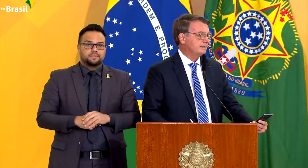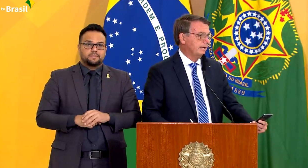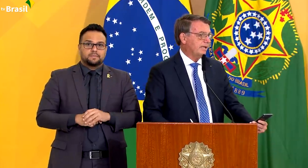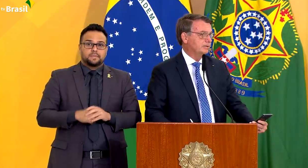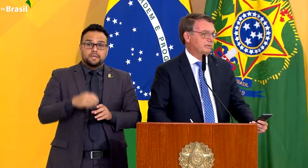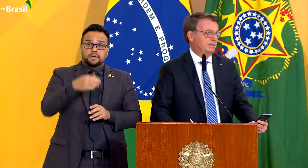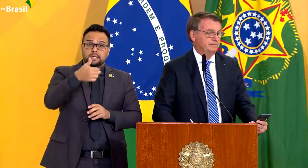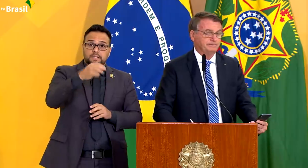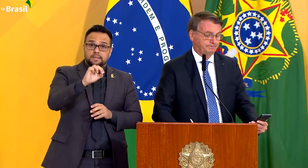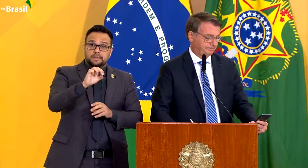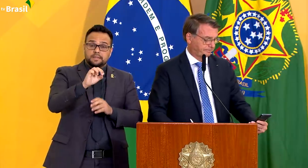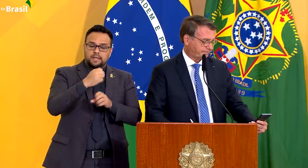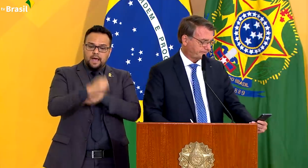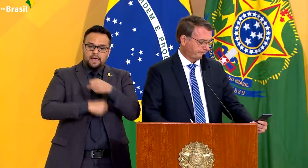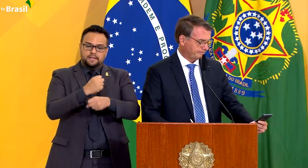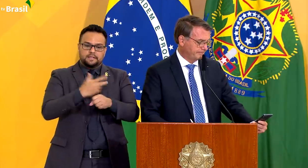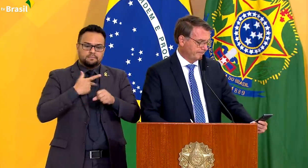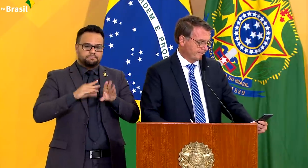anos sem reajuste.